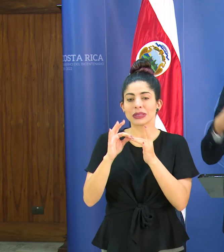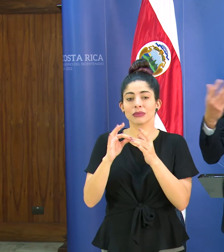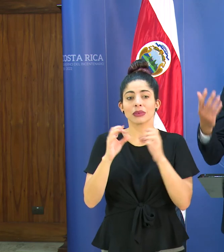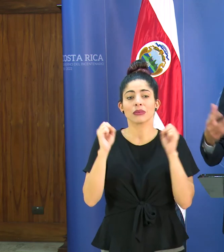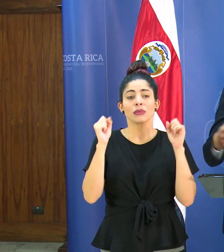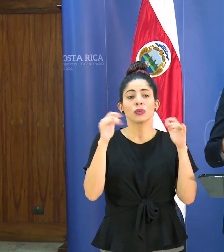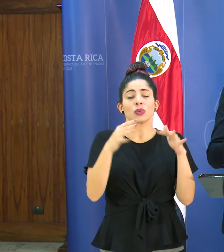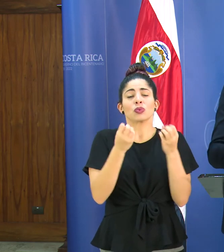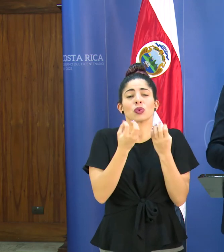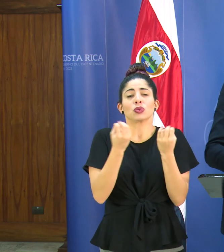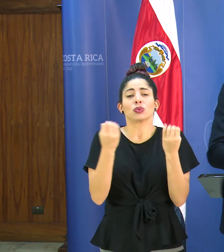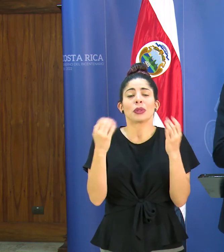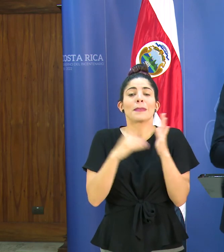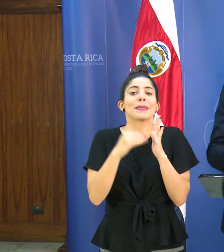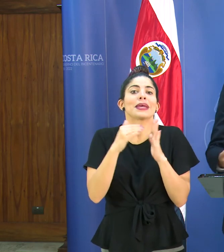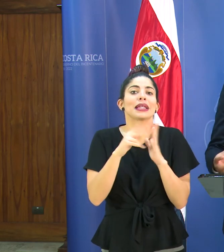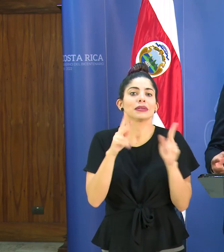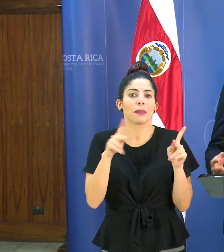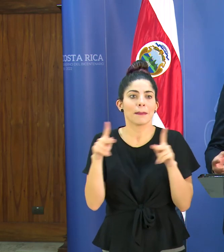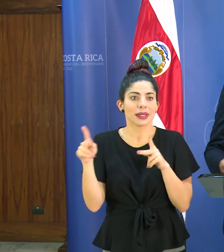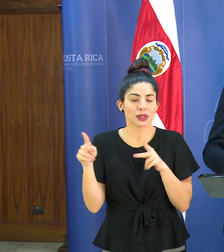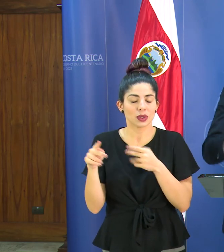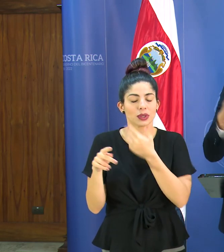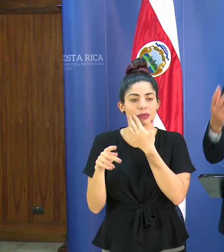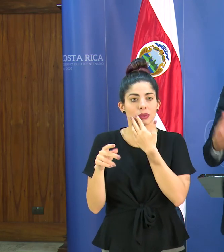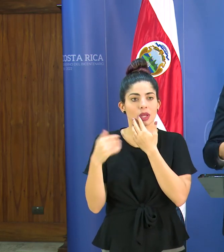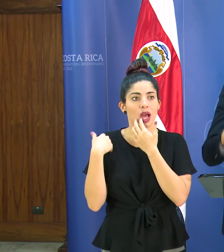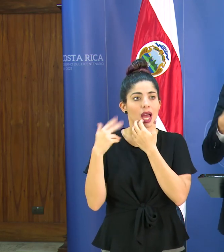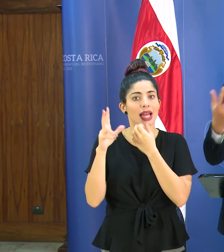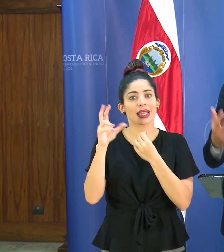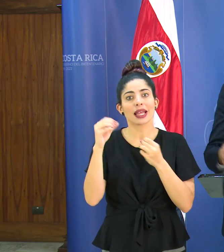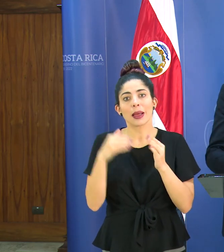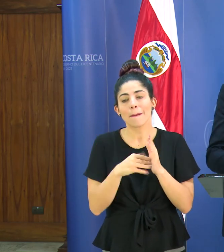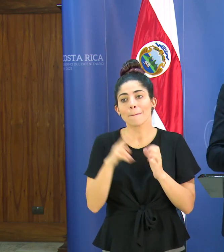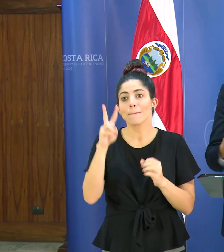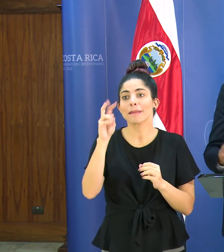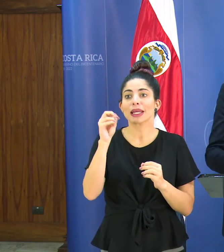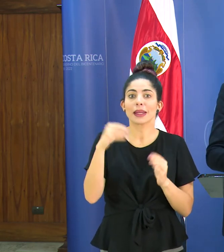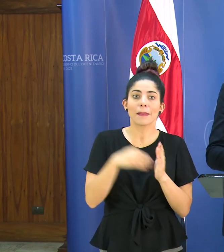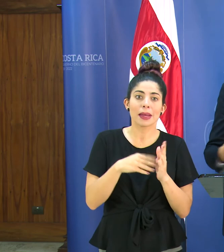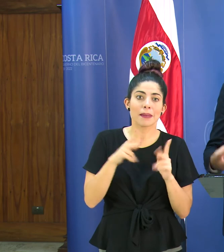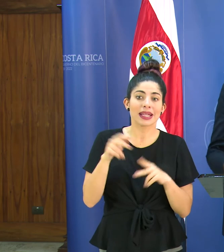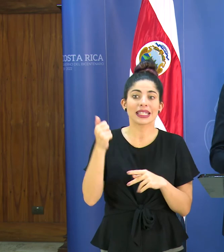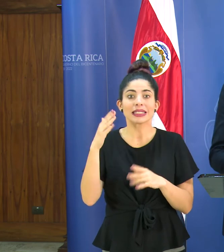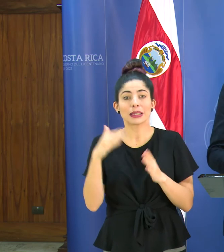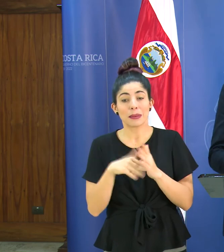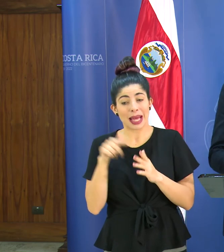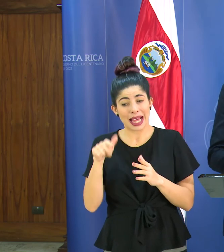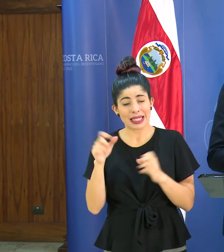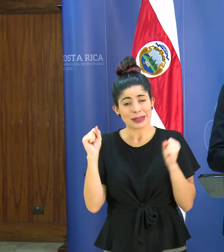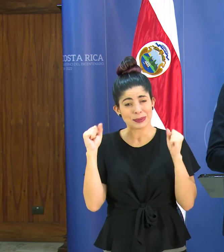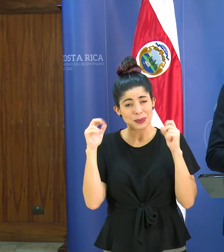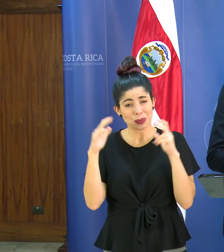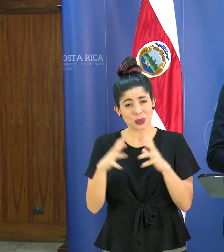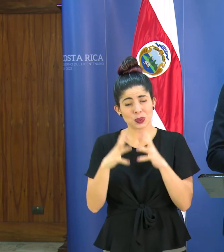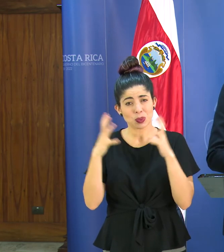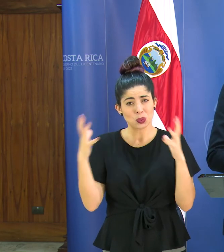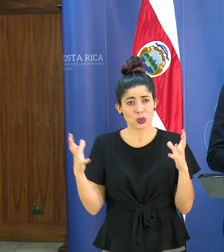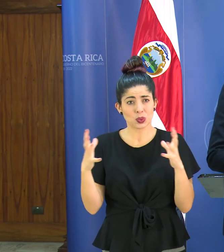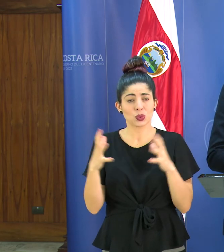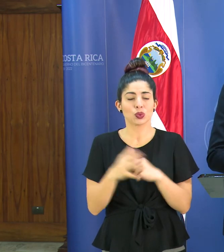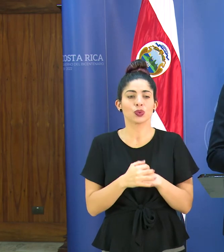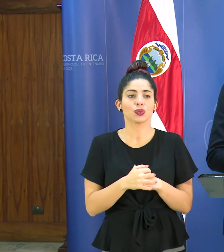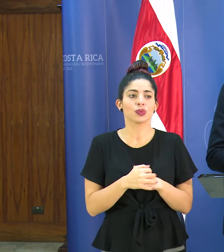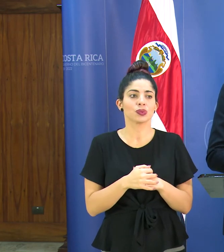de miles de miles de personas que tenemos ahí bueno 30 mil 20 mil personas 15 mil que ya son concentraciones de una masa mucho más